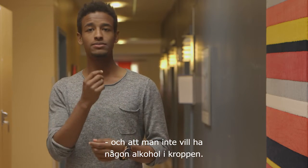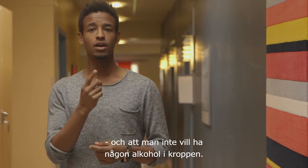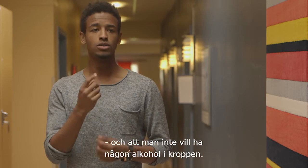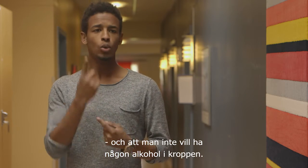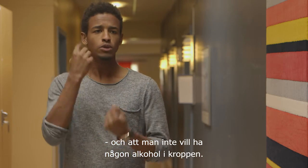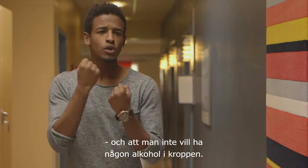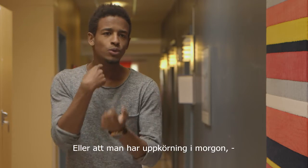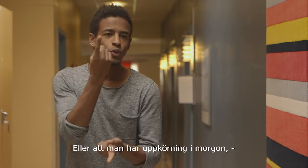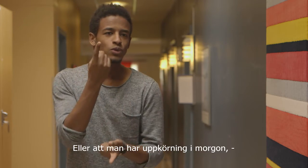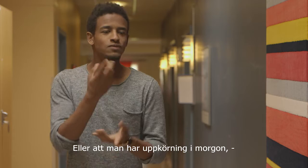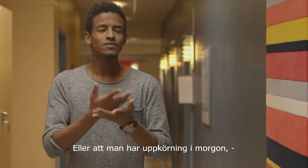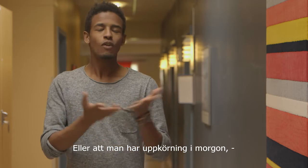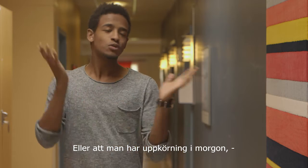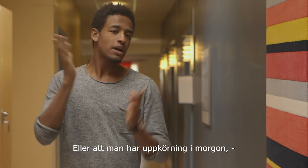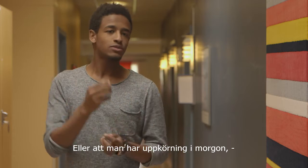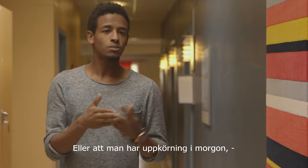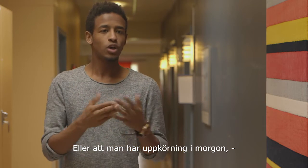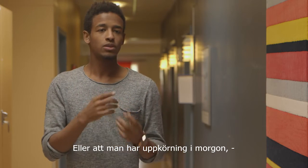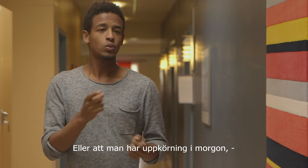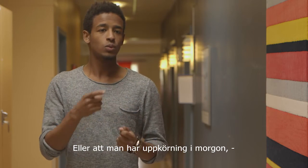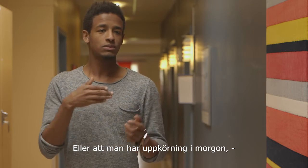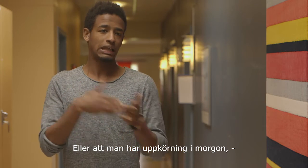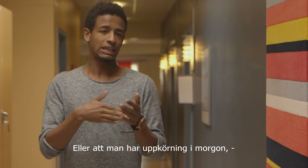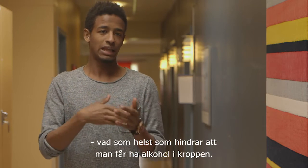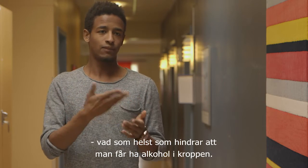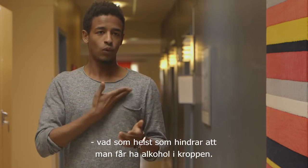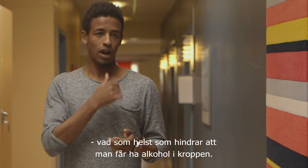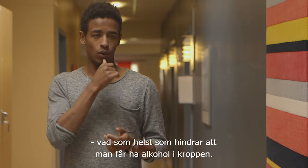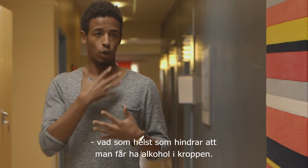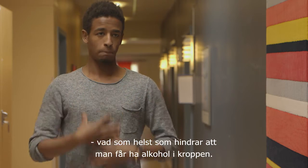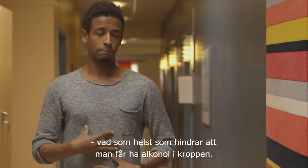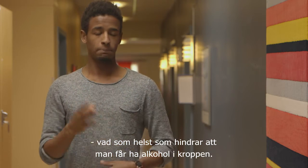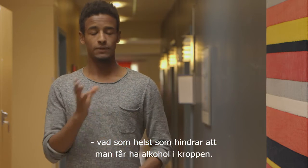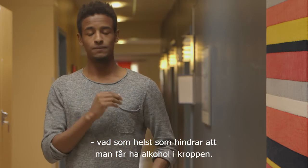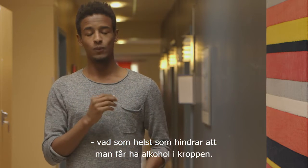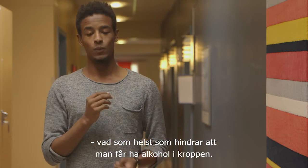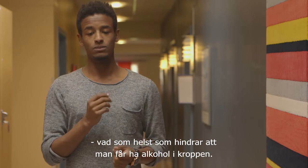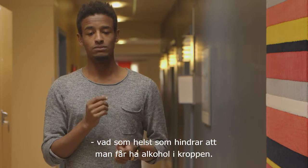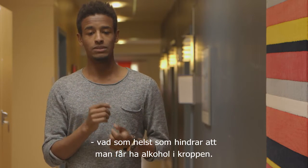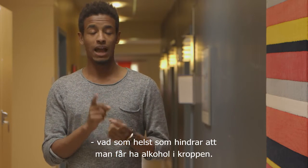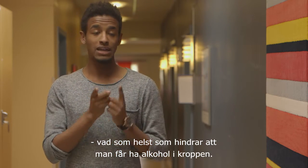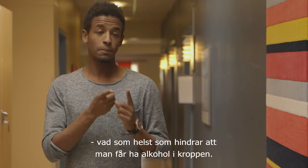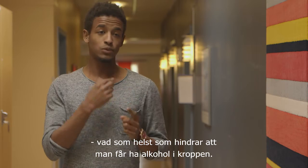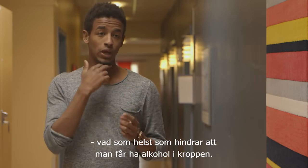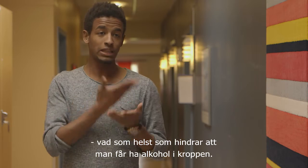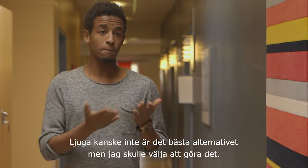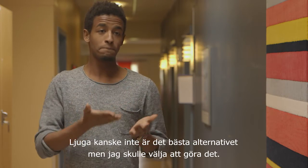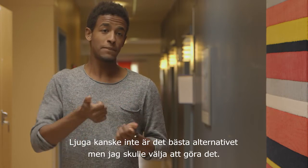Eller att man har uppkörning imorgon. Vad som helst som hindrar att man får alkohol i kroppen. Ljuga kanske inte är det bästa